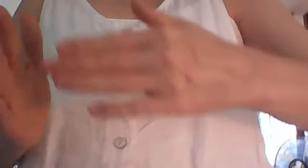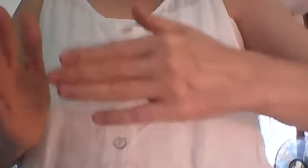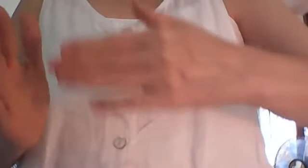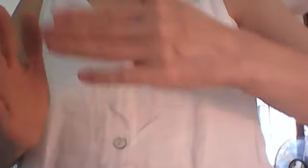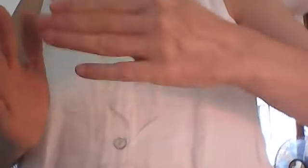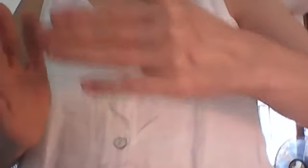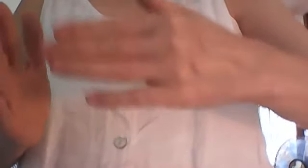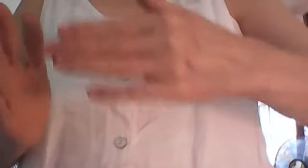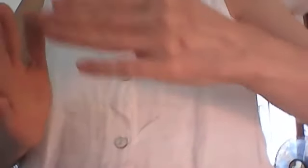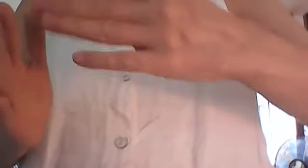aussi là